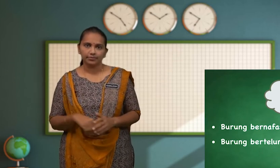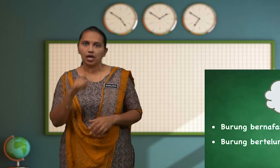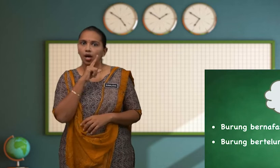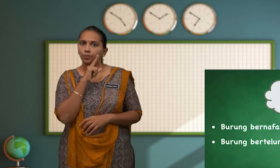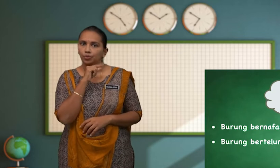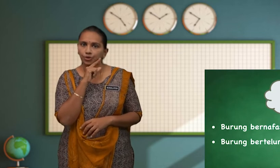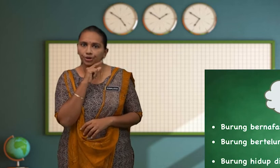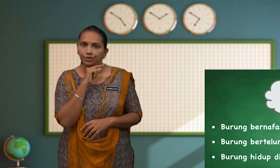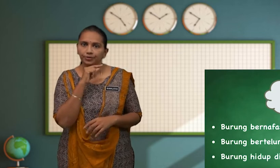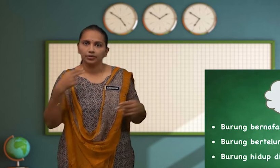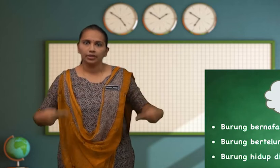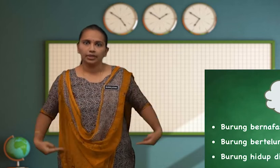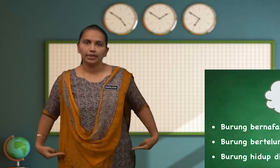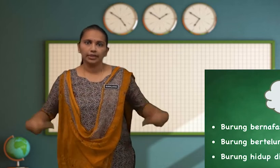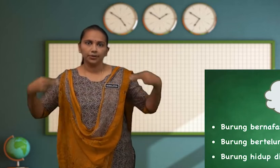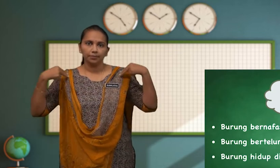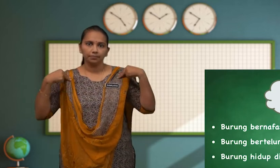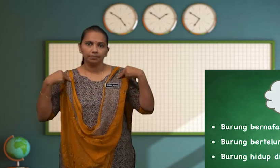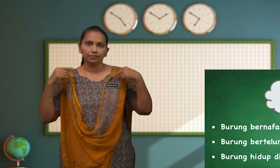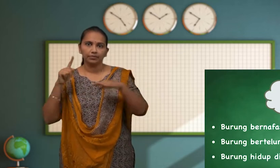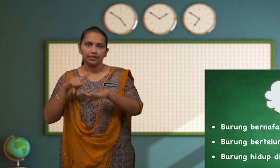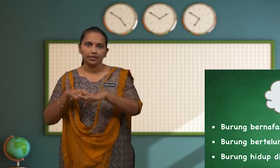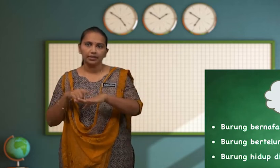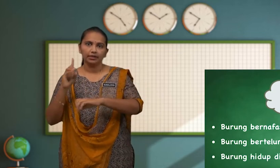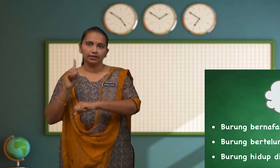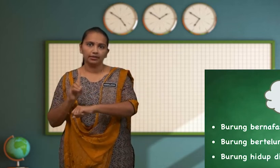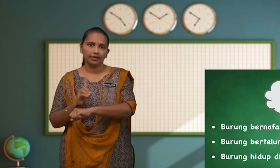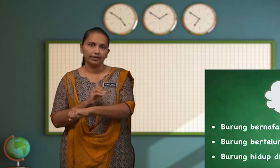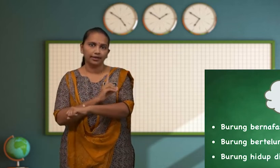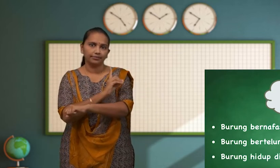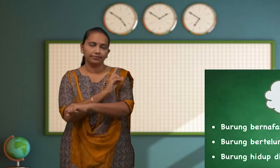Burung Hidup Di Darat